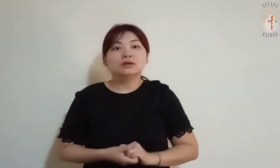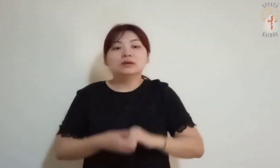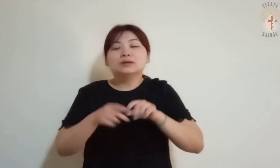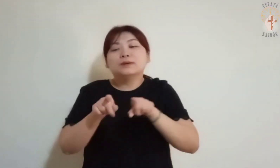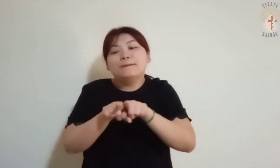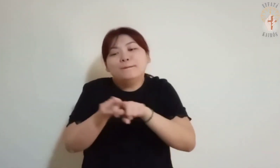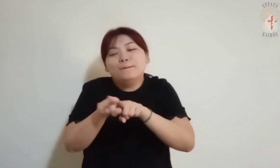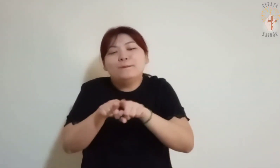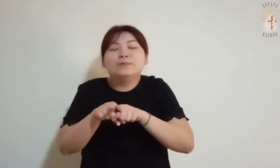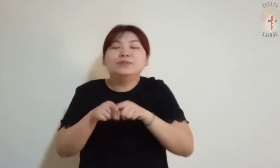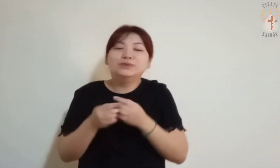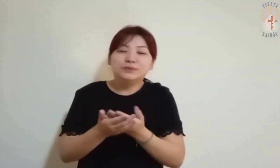Irmãos